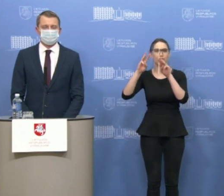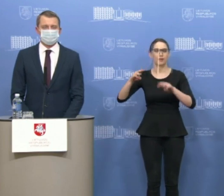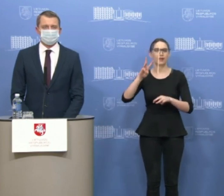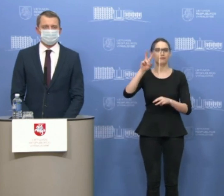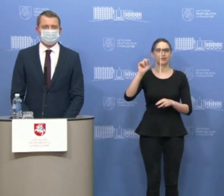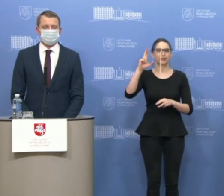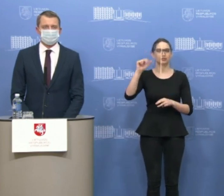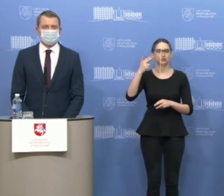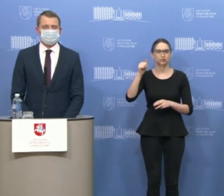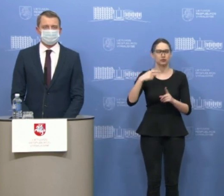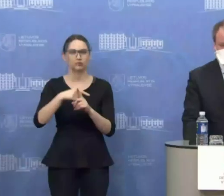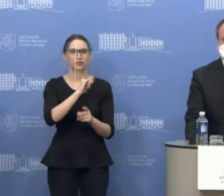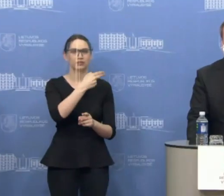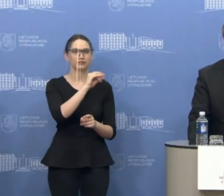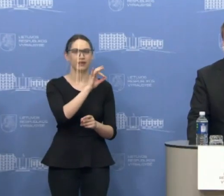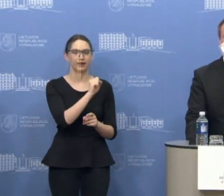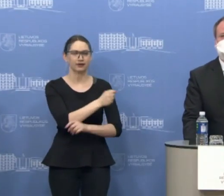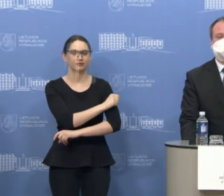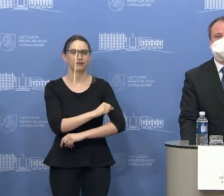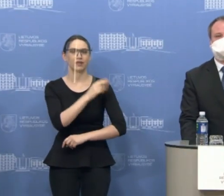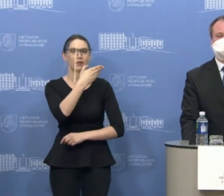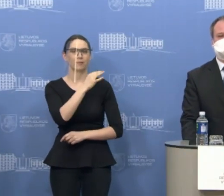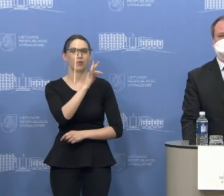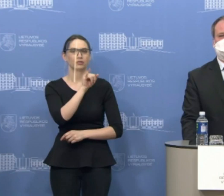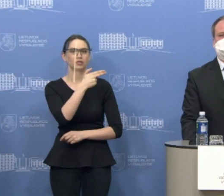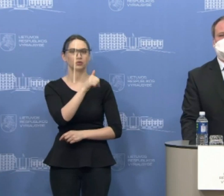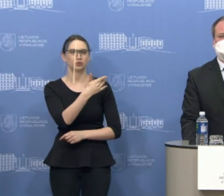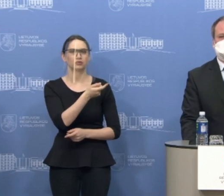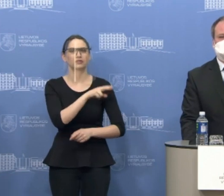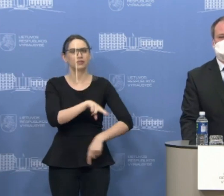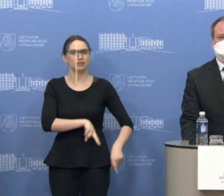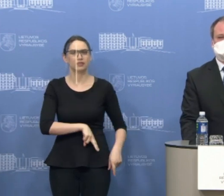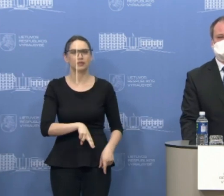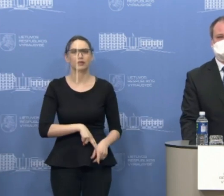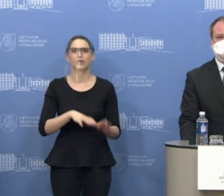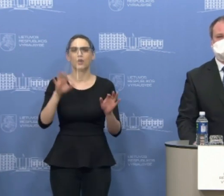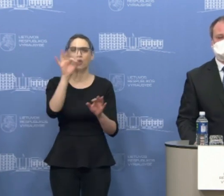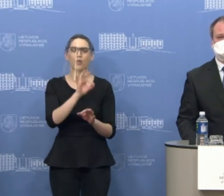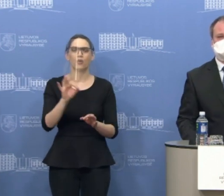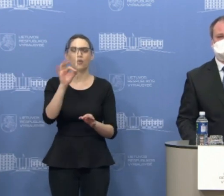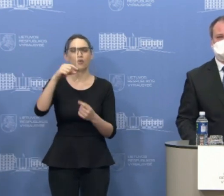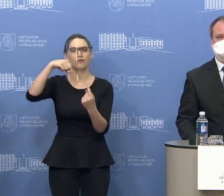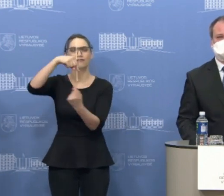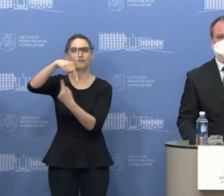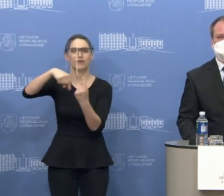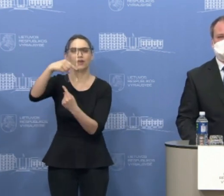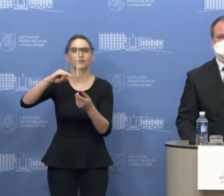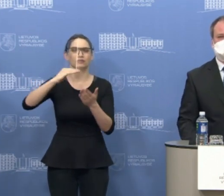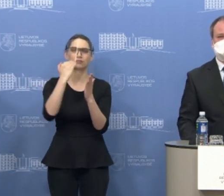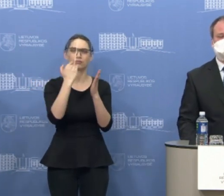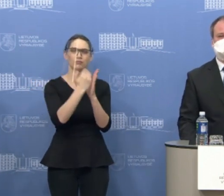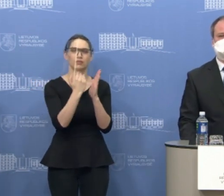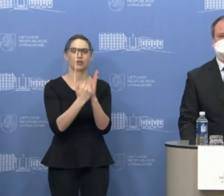ir Invegos vadovas Kestutis Motiejūnas, jie pakalbės apie tai, ką vyriausybė paruošė verslui, siekiant